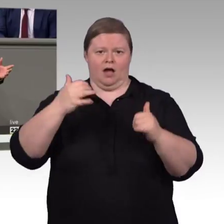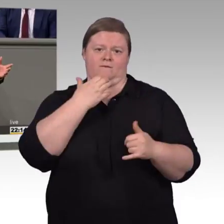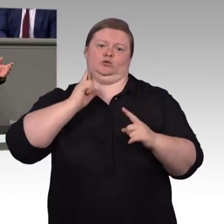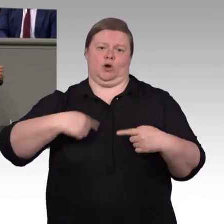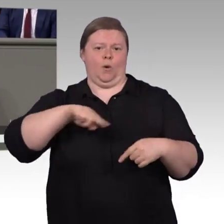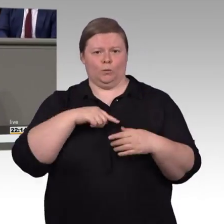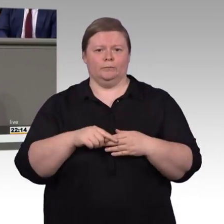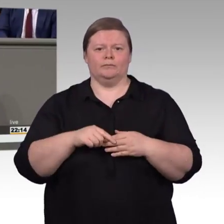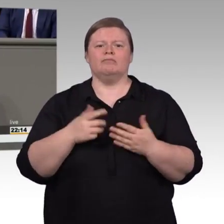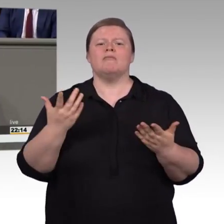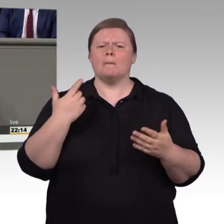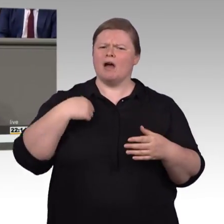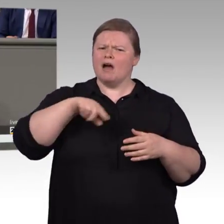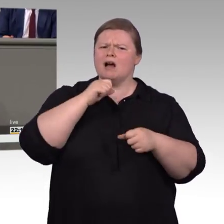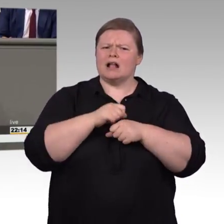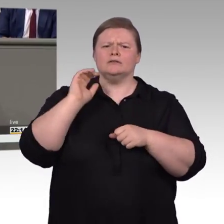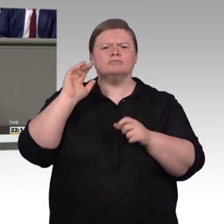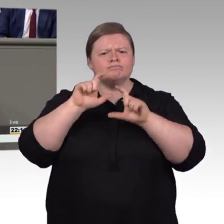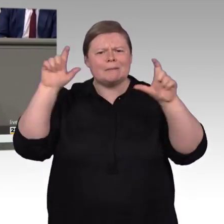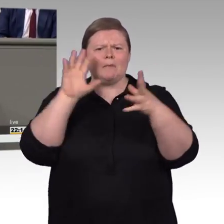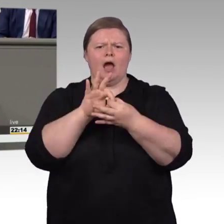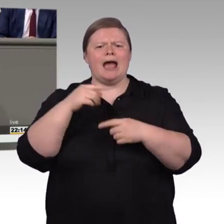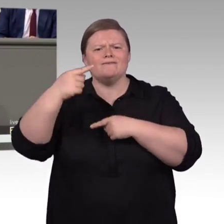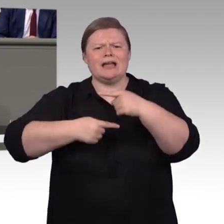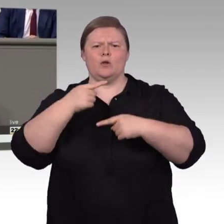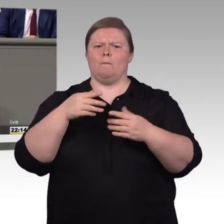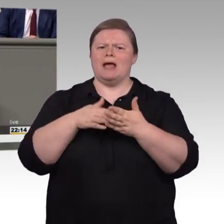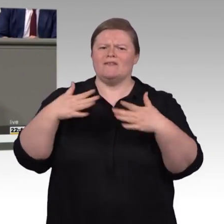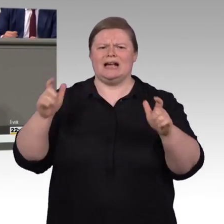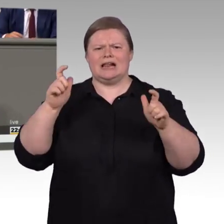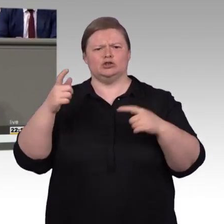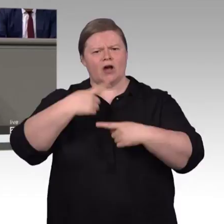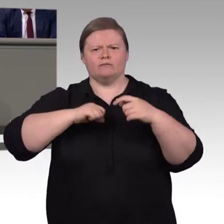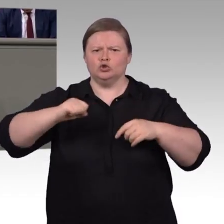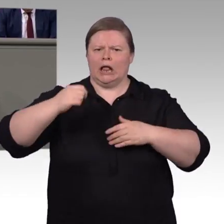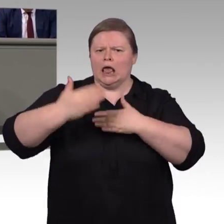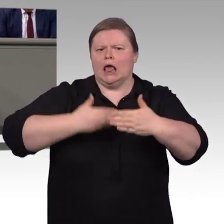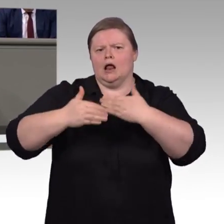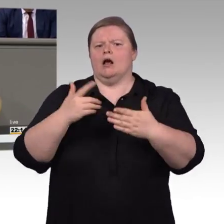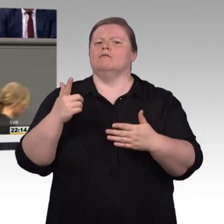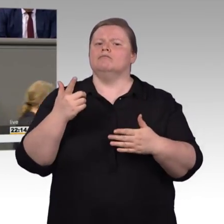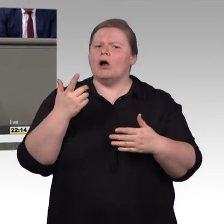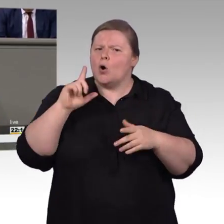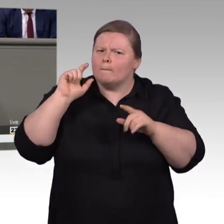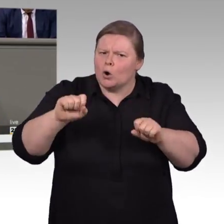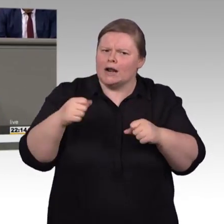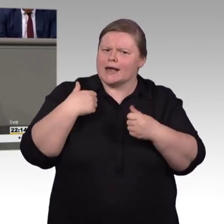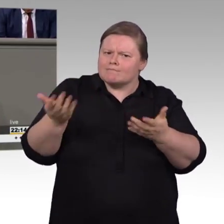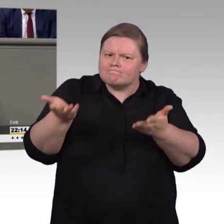mit der Keule ausholen, um zu erzwingen, was noch nicht aus Freiwilligkeit geschehen ist. Und was vielleicht